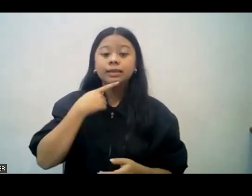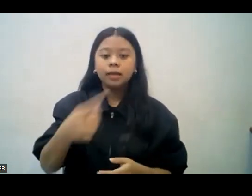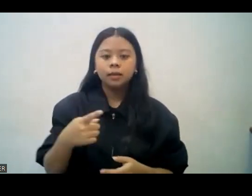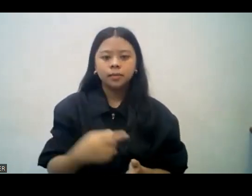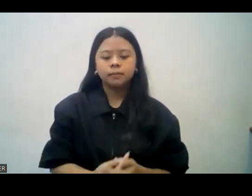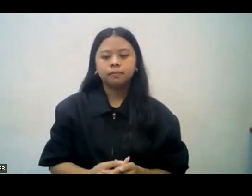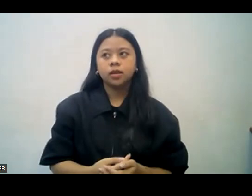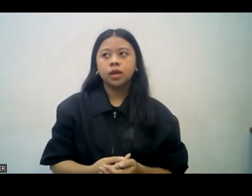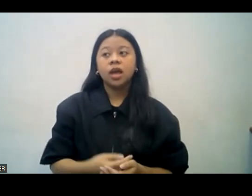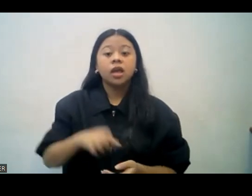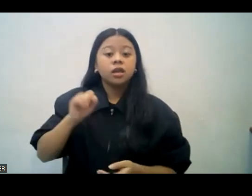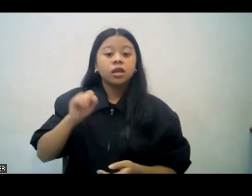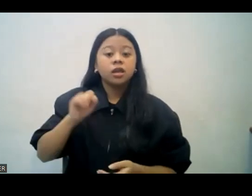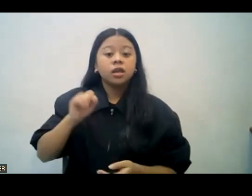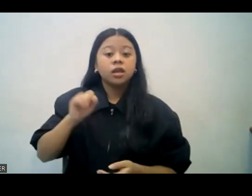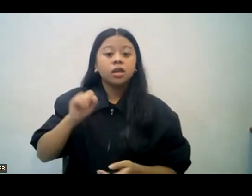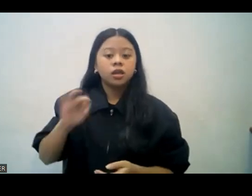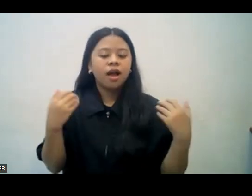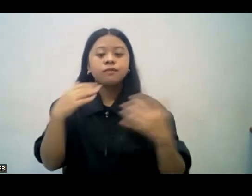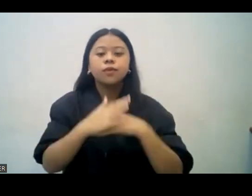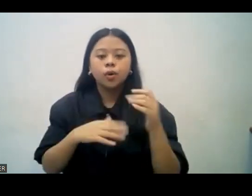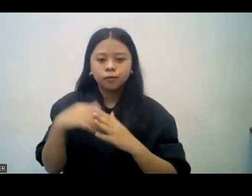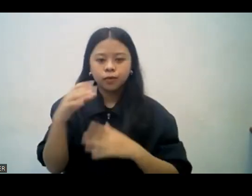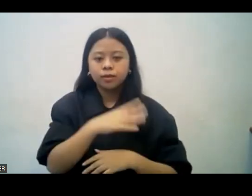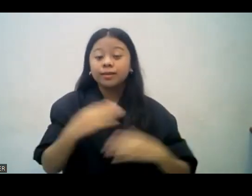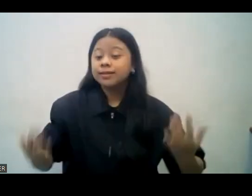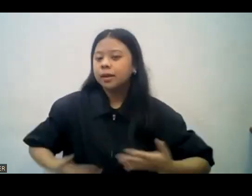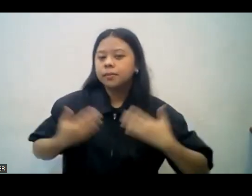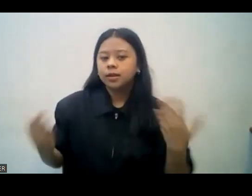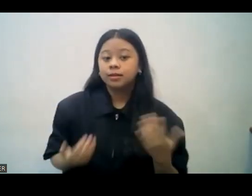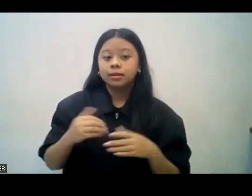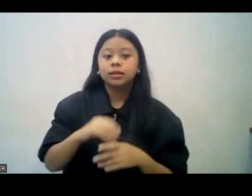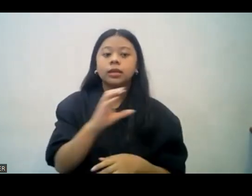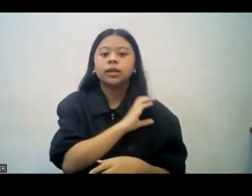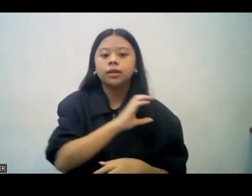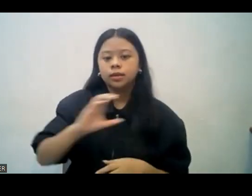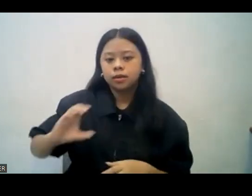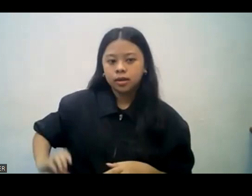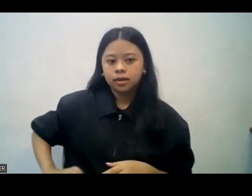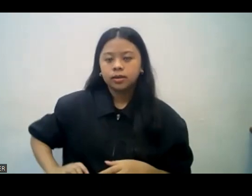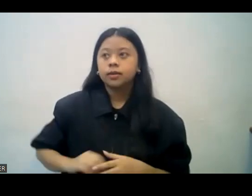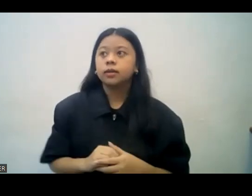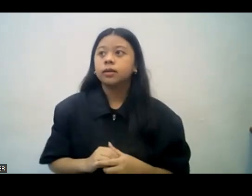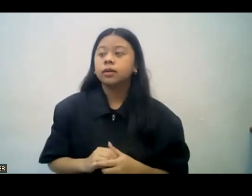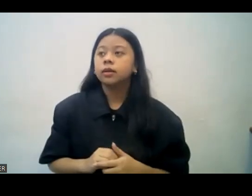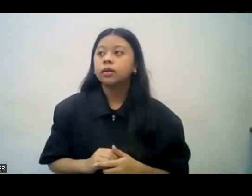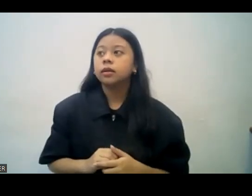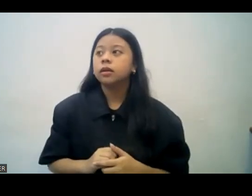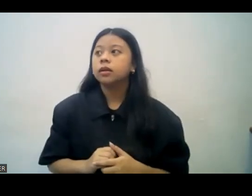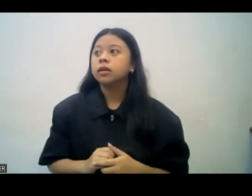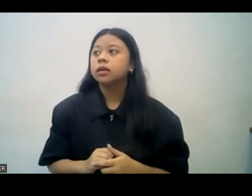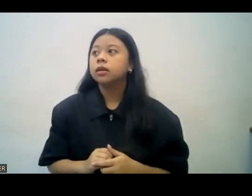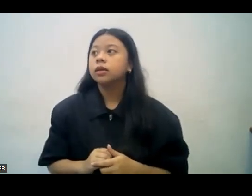mayroong anumang kaaliwan mula kasiglahan kay Yesu Kristo. Kasiglahan is the advice? Or,